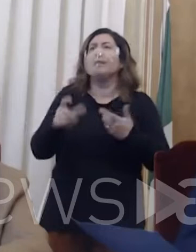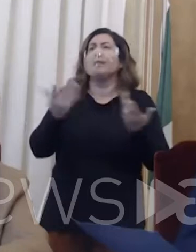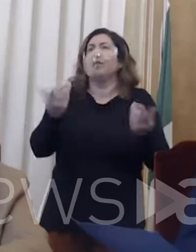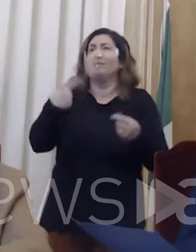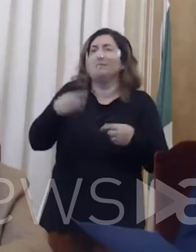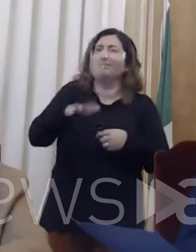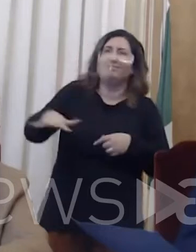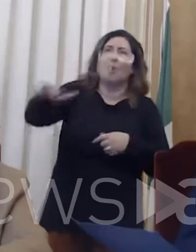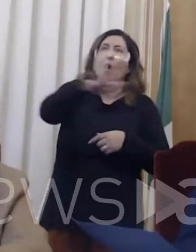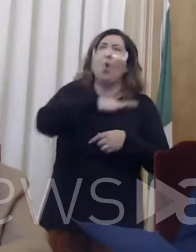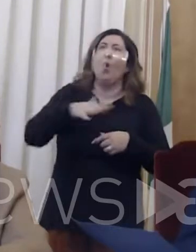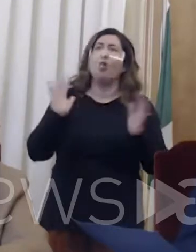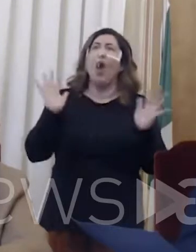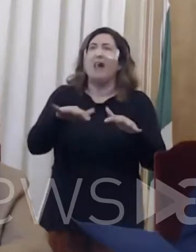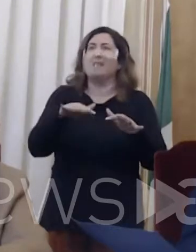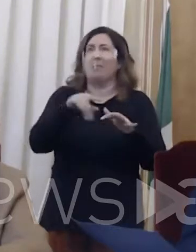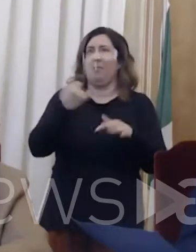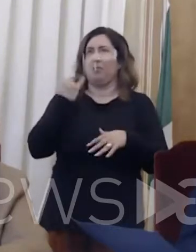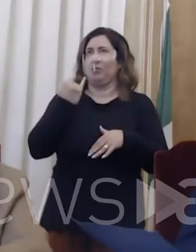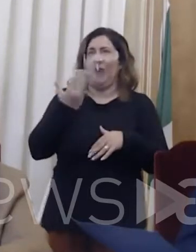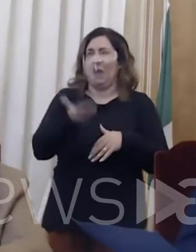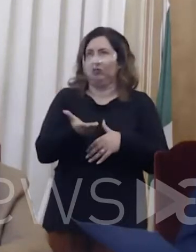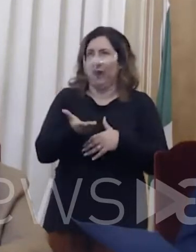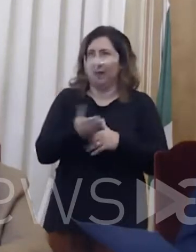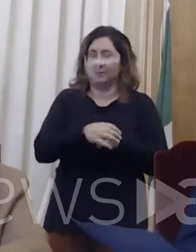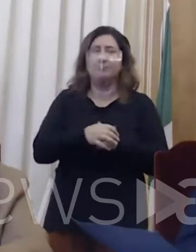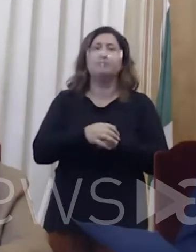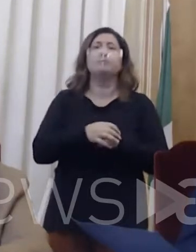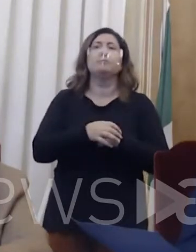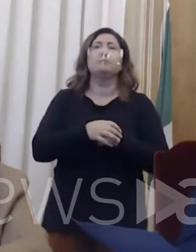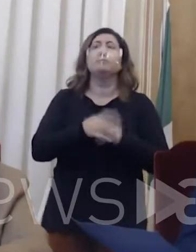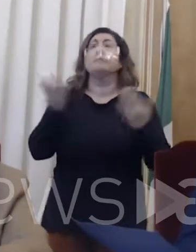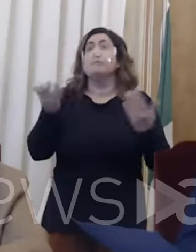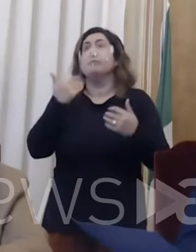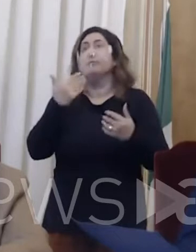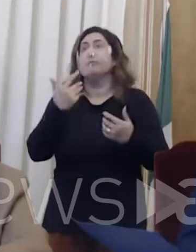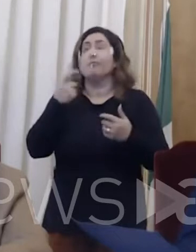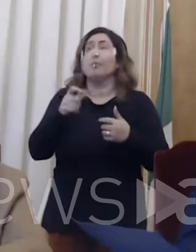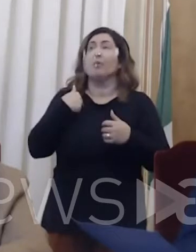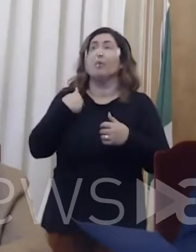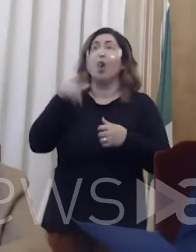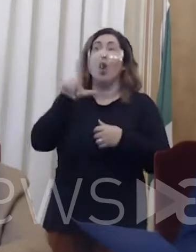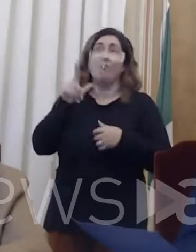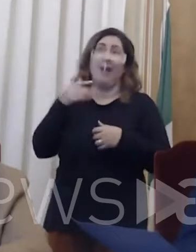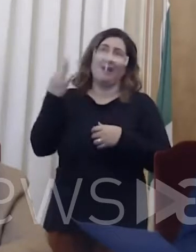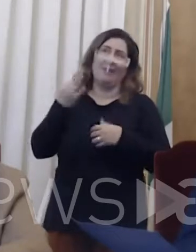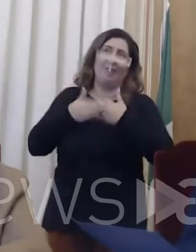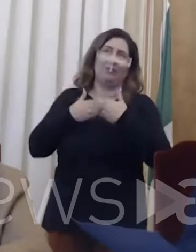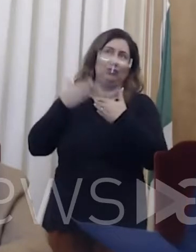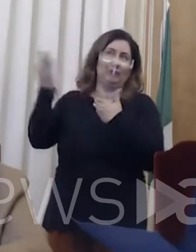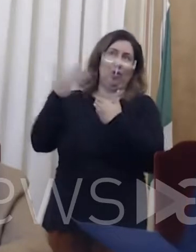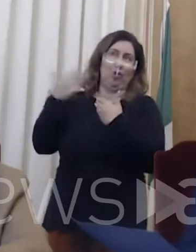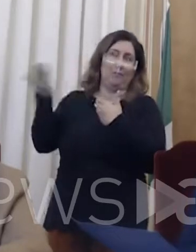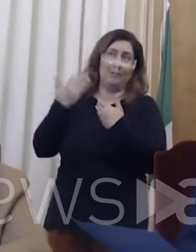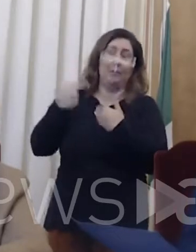assembramento reale ma anche dalla vicinanza con la Lombardia perché noi abbiamo